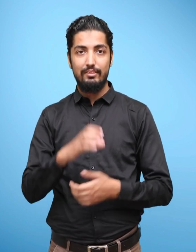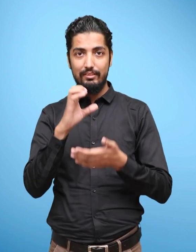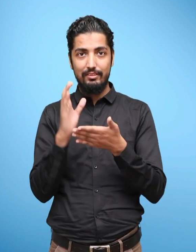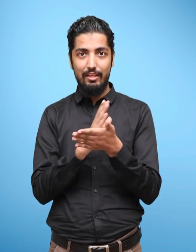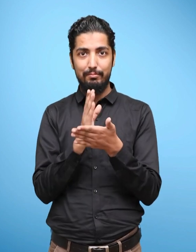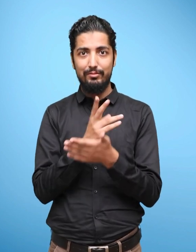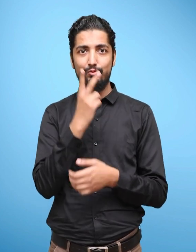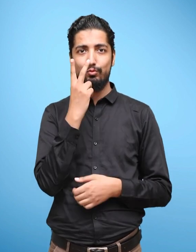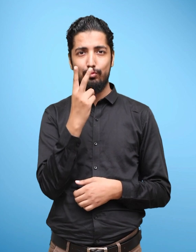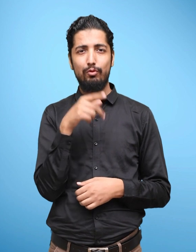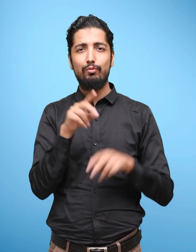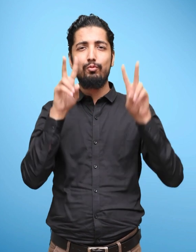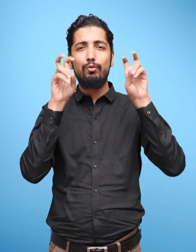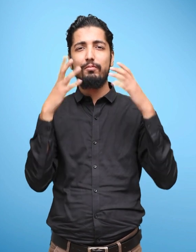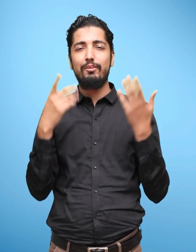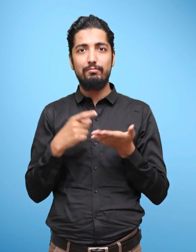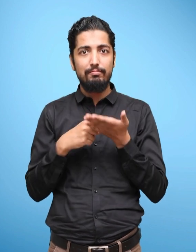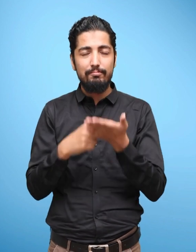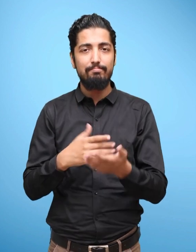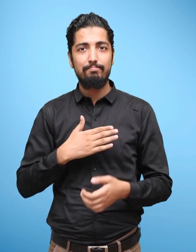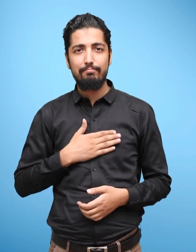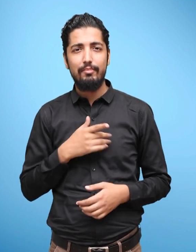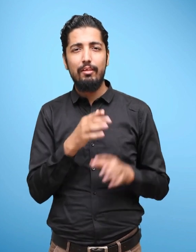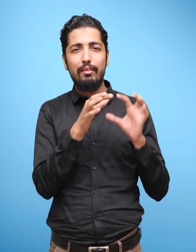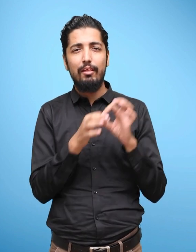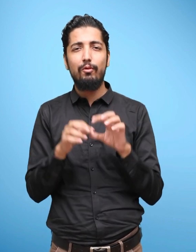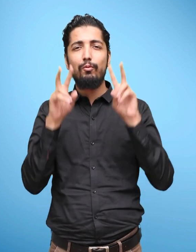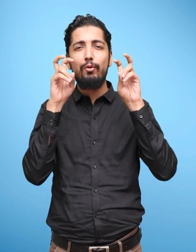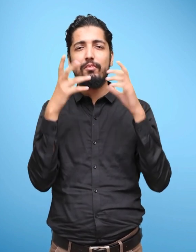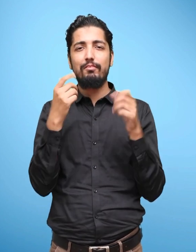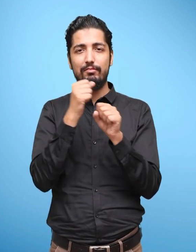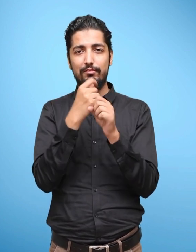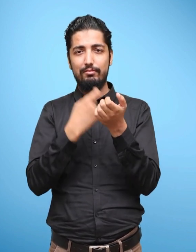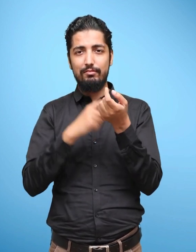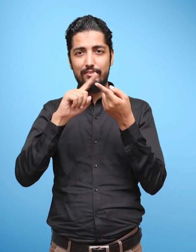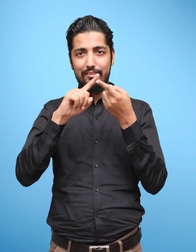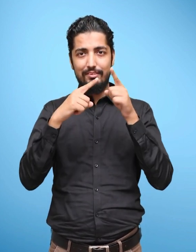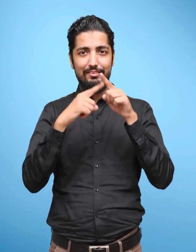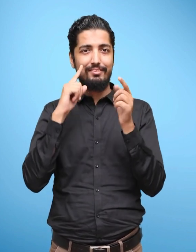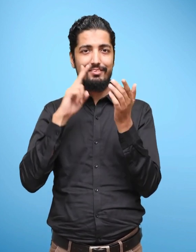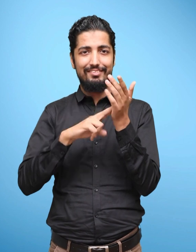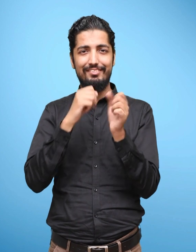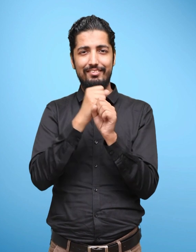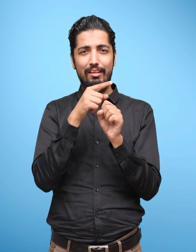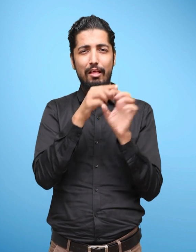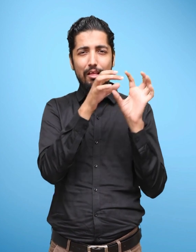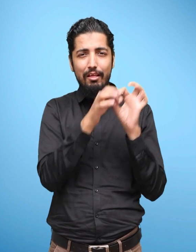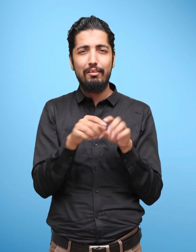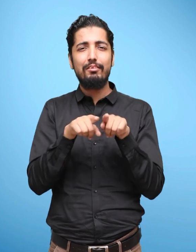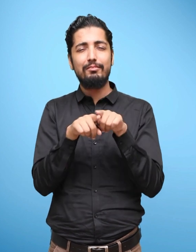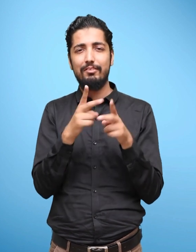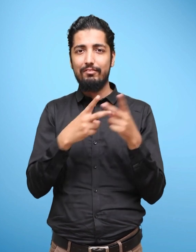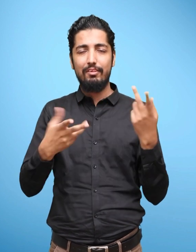Chapter 2 Inculcates politeness by introducing the various ways of greeting others,